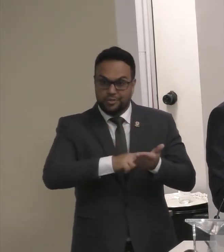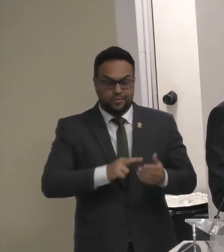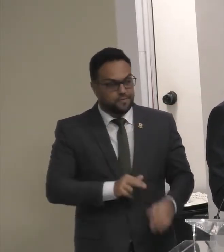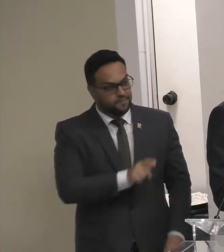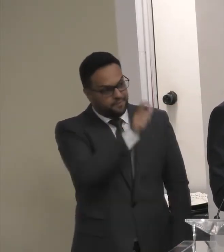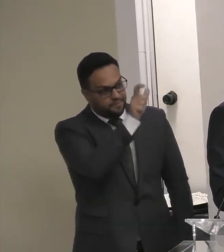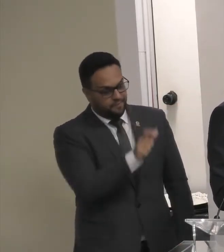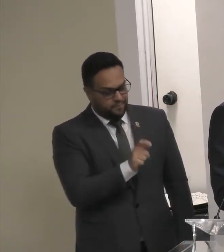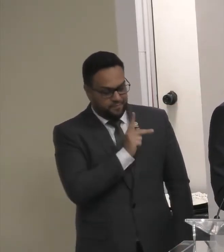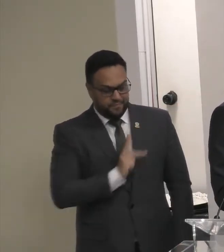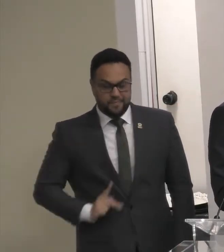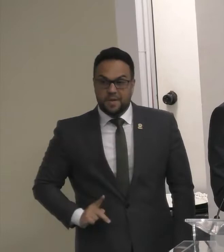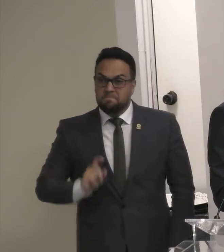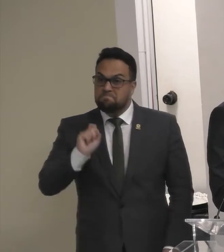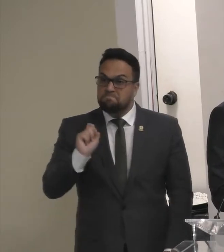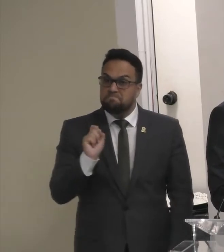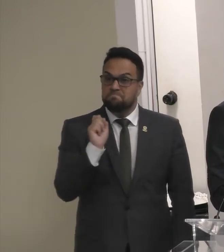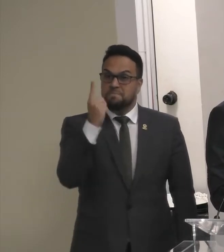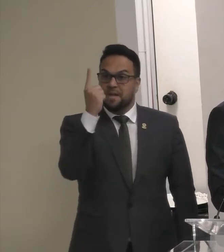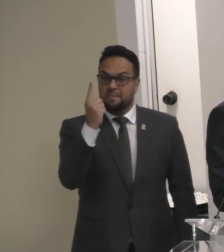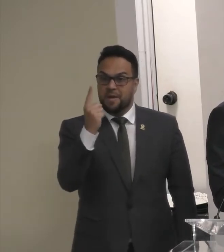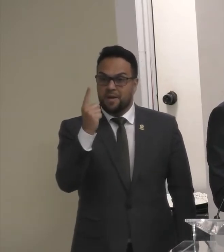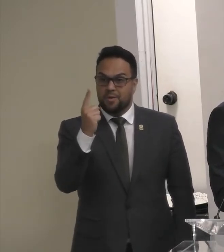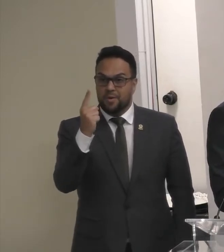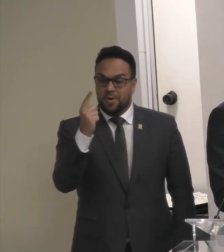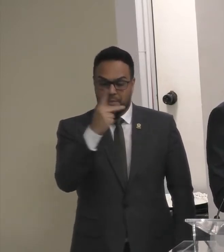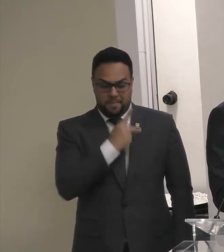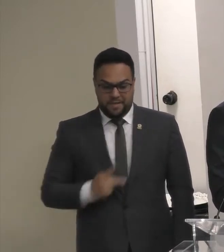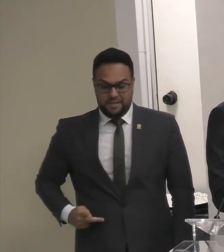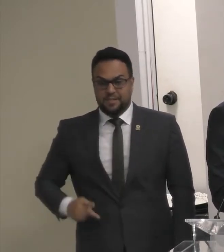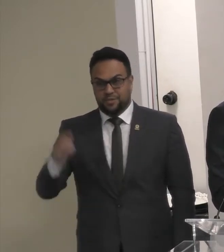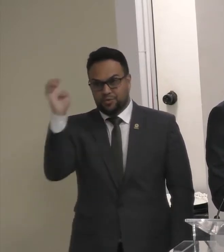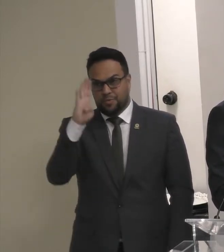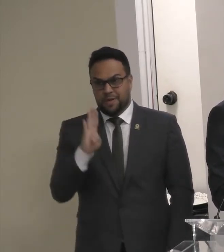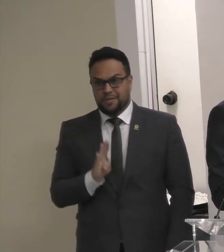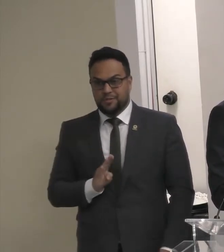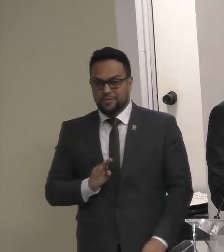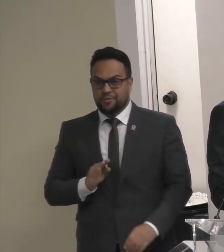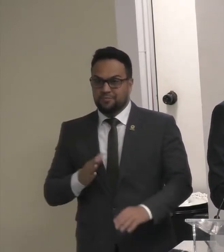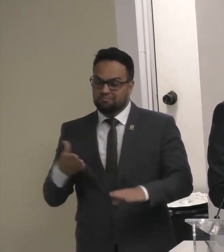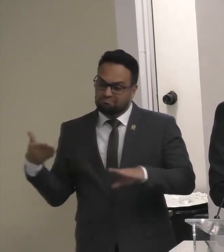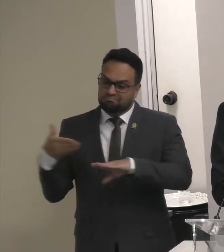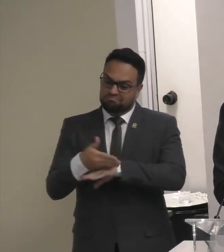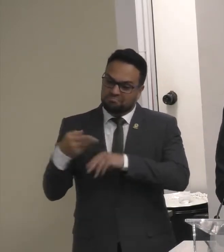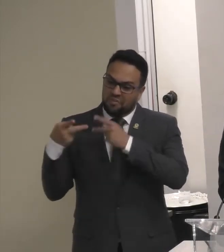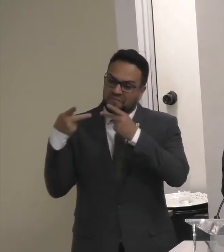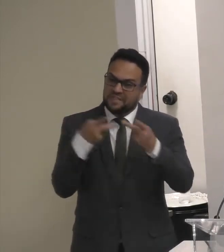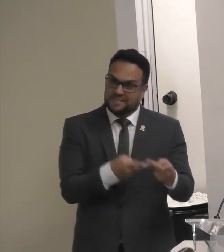Bolsonaro O primeiro Presidente Da república A visitar Esta agência É digno